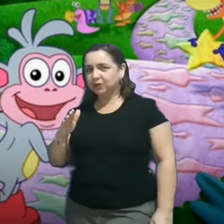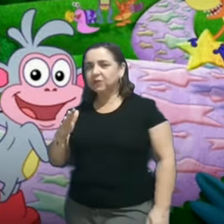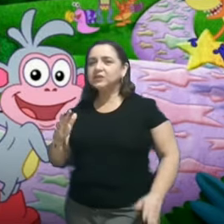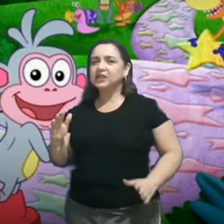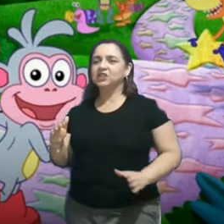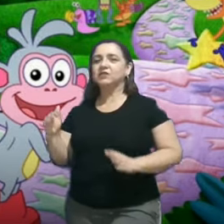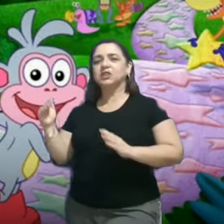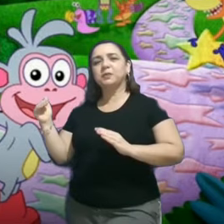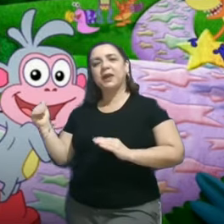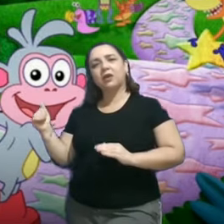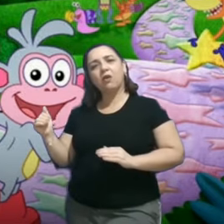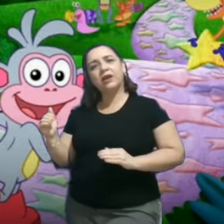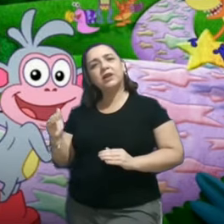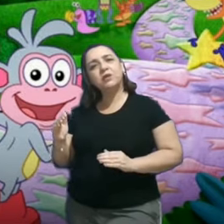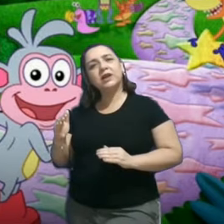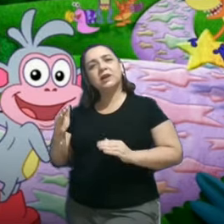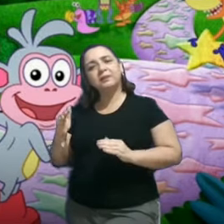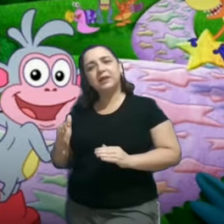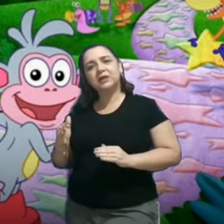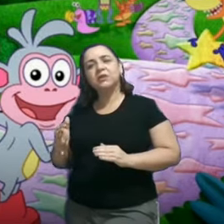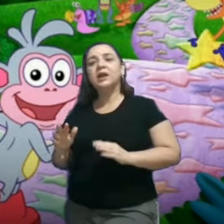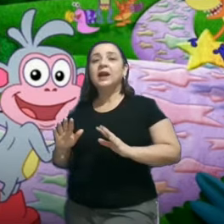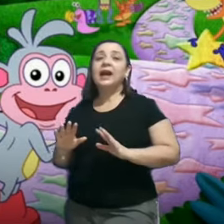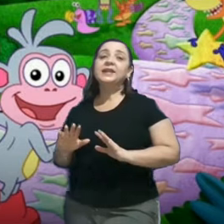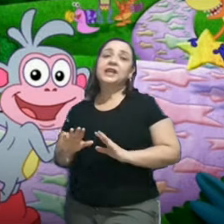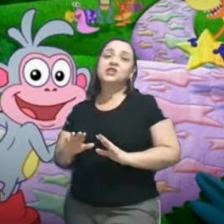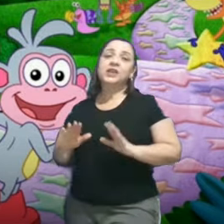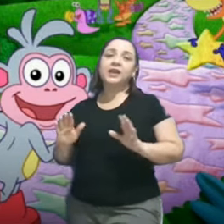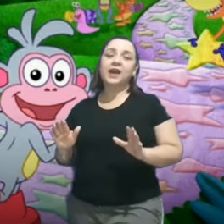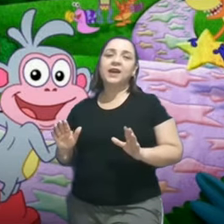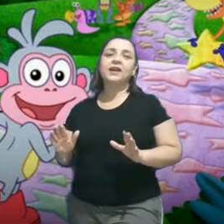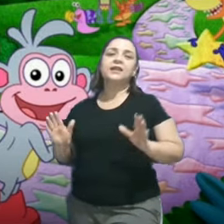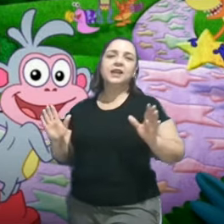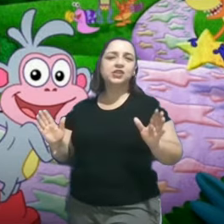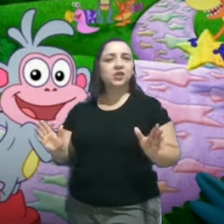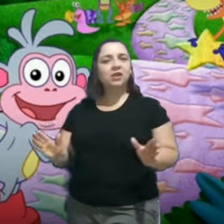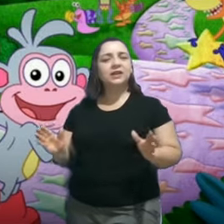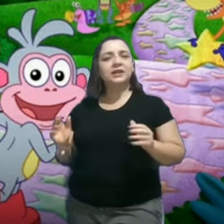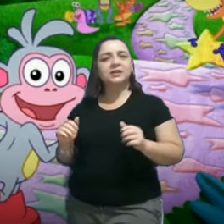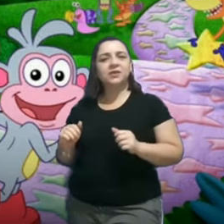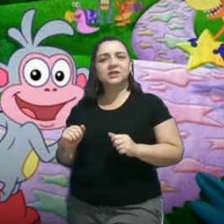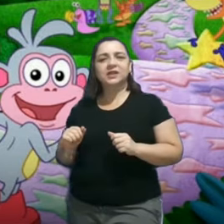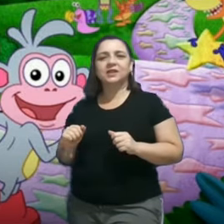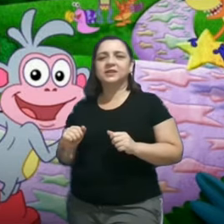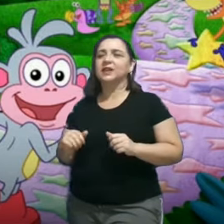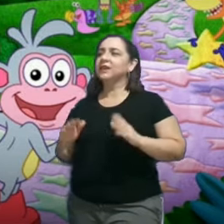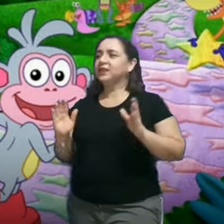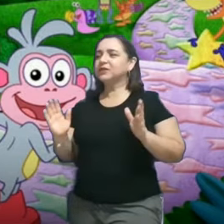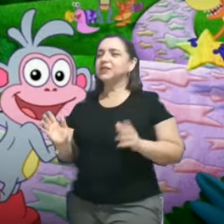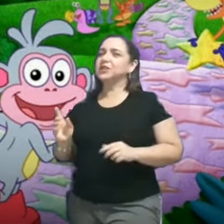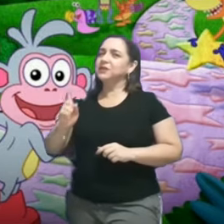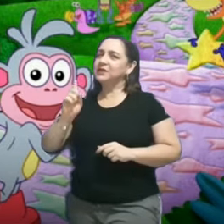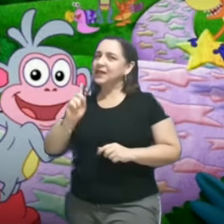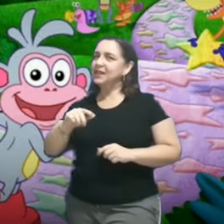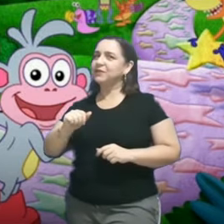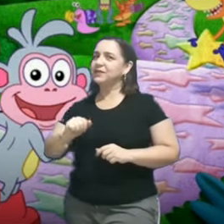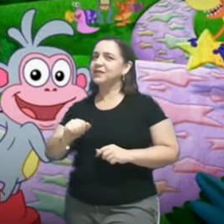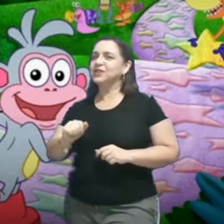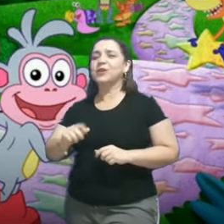um trajeto, ou seja, vocês percorrem um caminho até chegar na escolinha de vocês. Eu